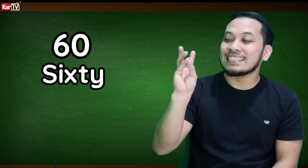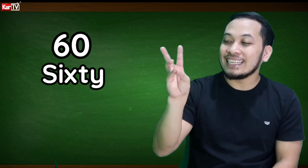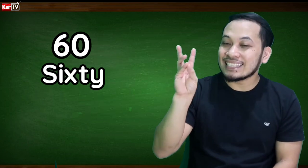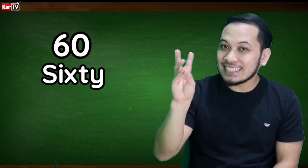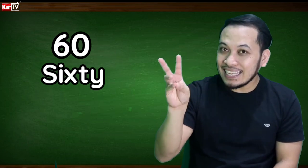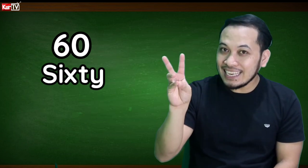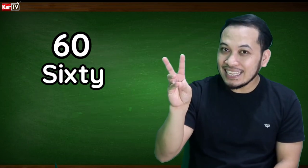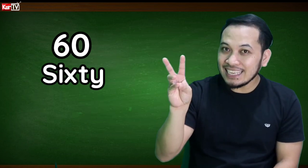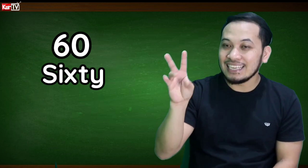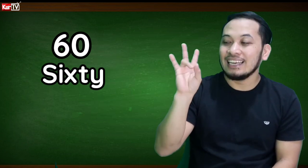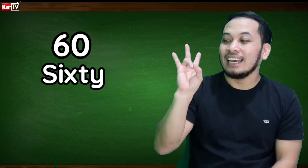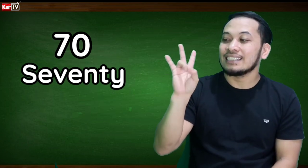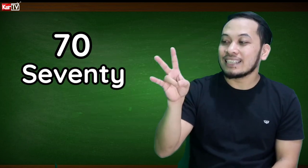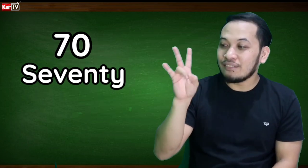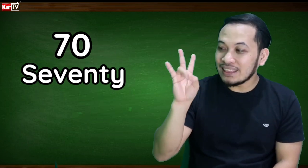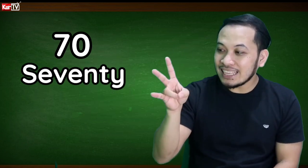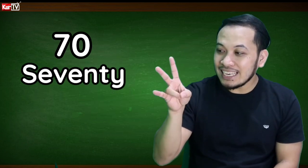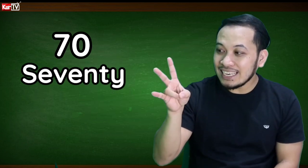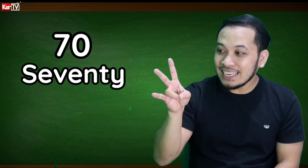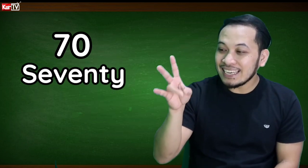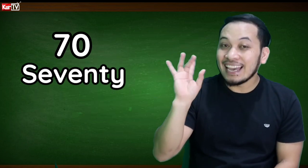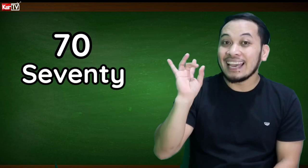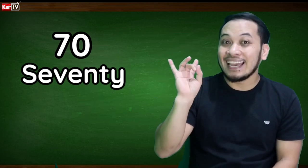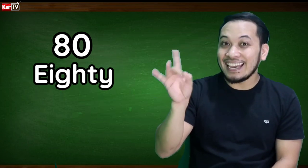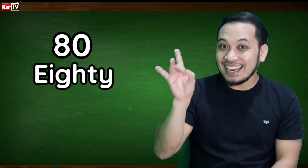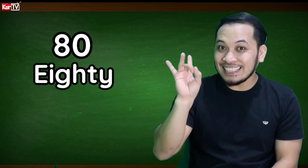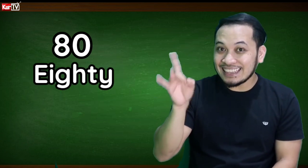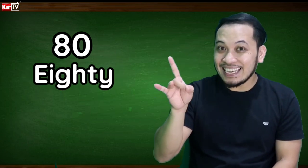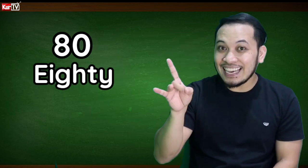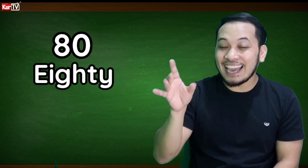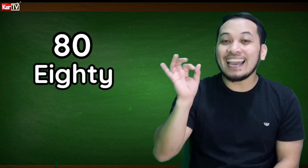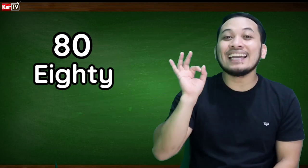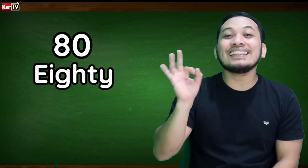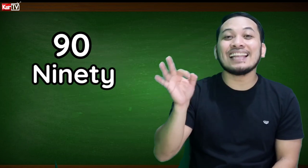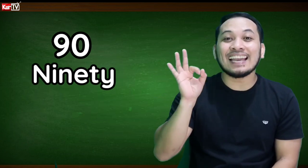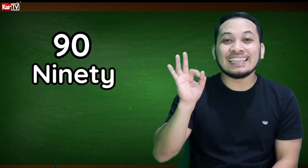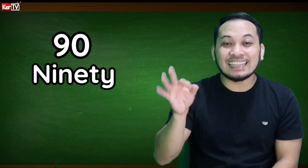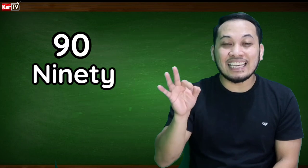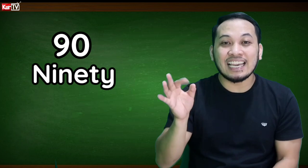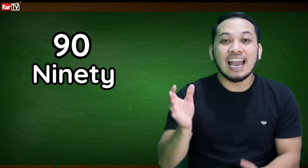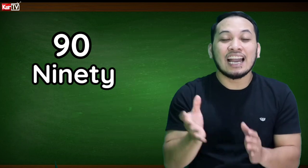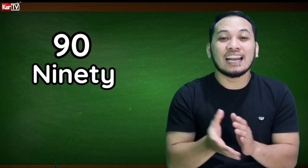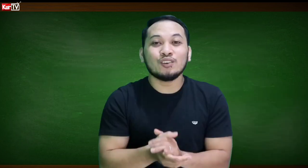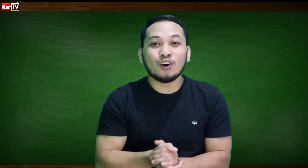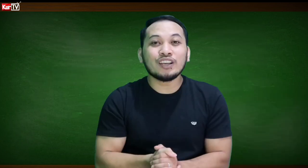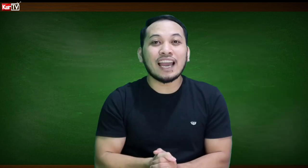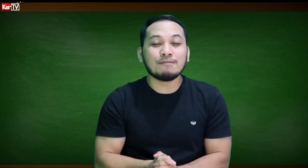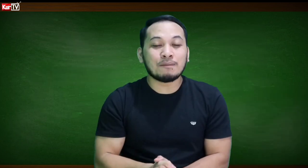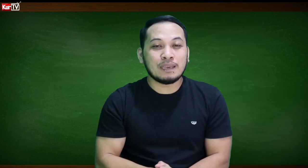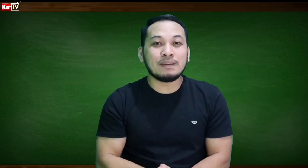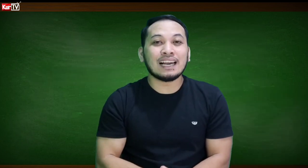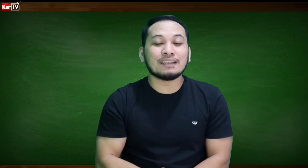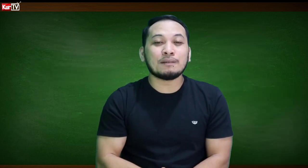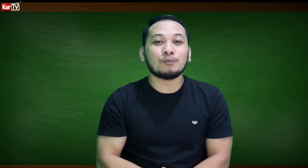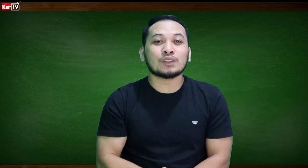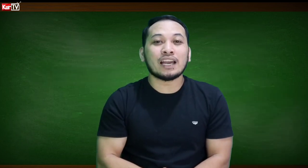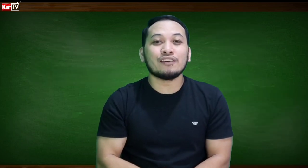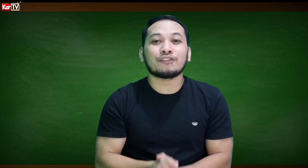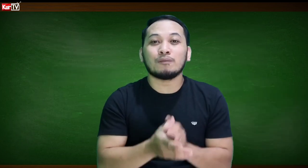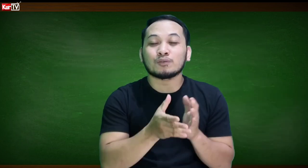60, 70, 80, and 90. Ngayon ay magbibilang naman po tayo from